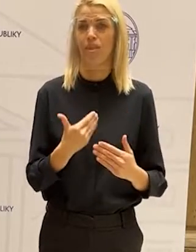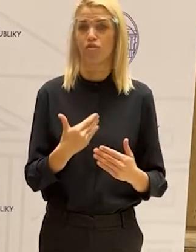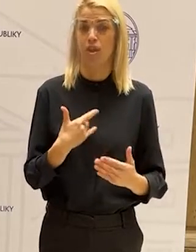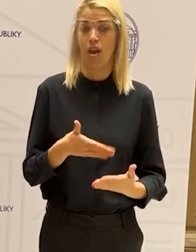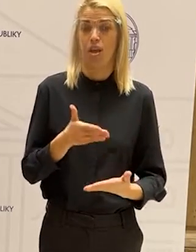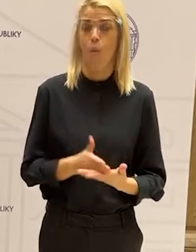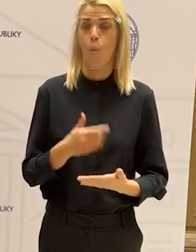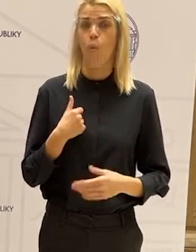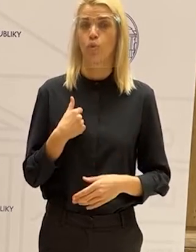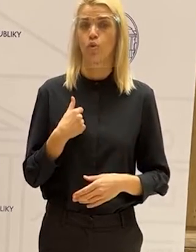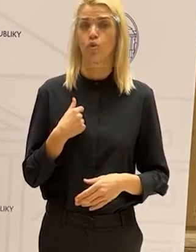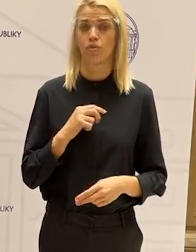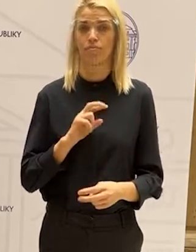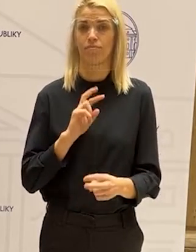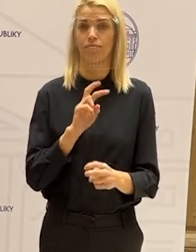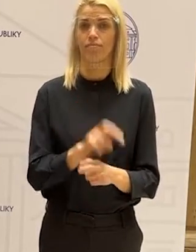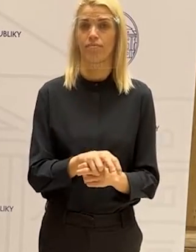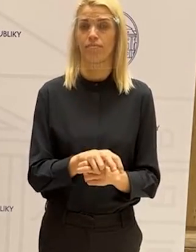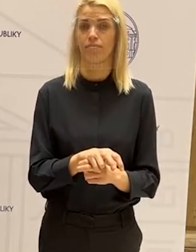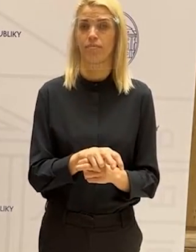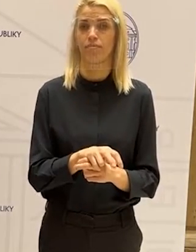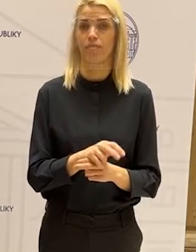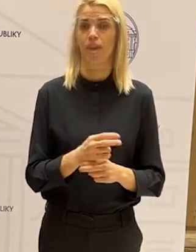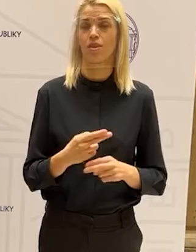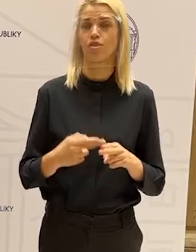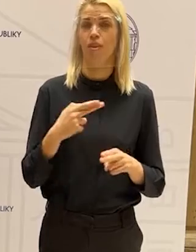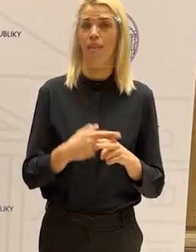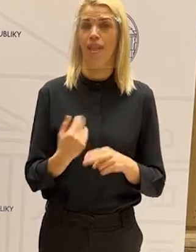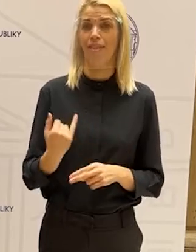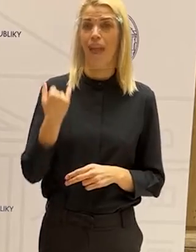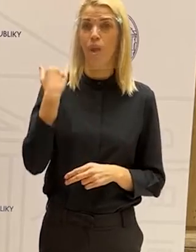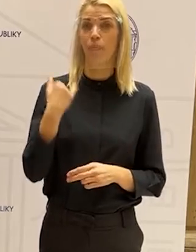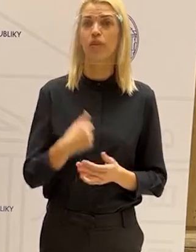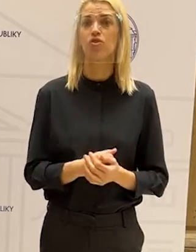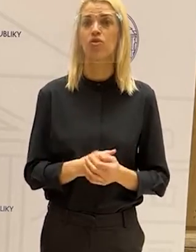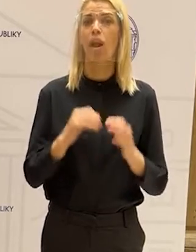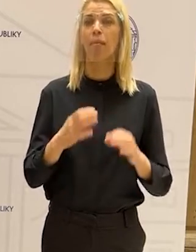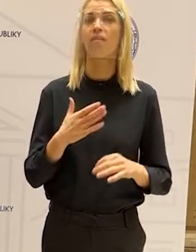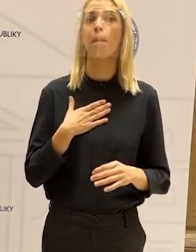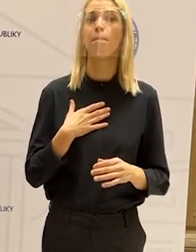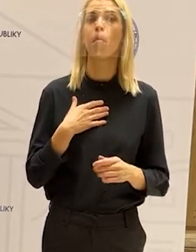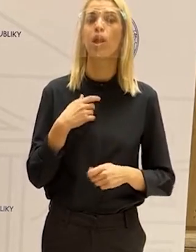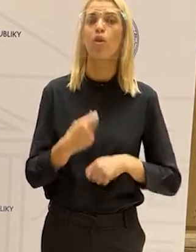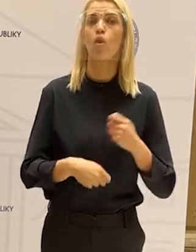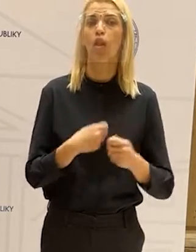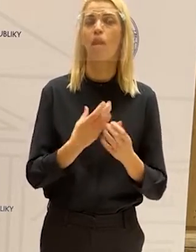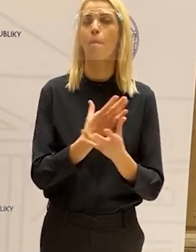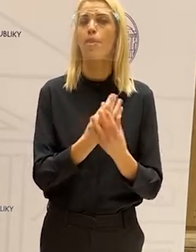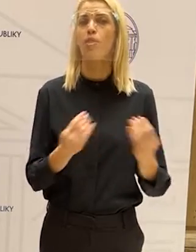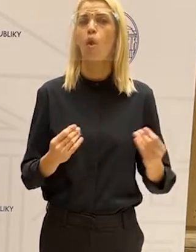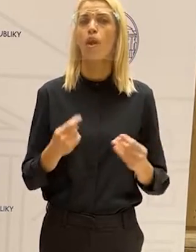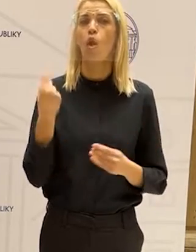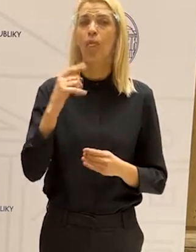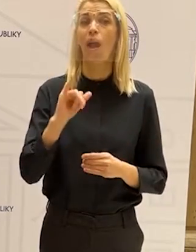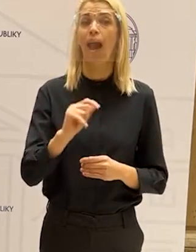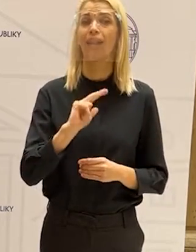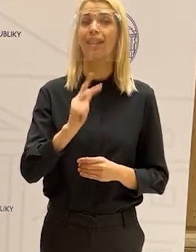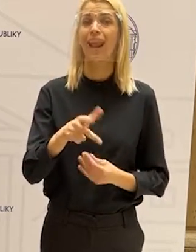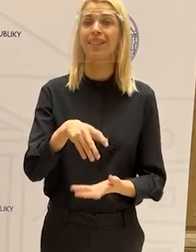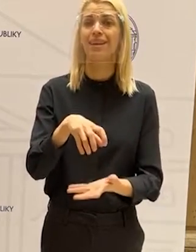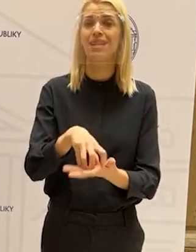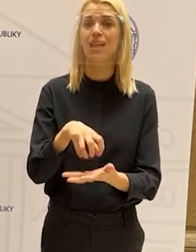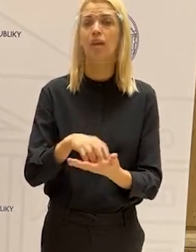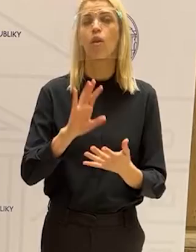som nastúpila na post štátnej dávničky, že moji kolegovia s mnohými odborníkmi aj z 3. sektoru,